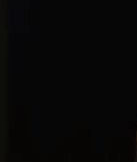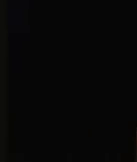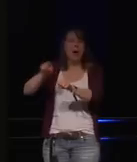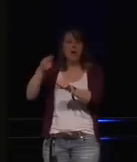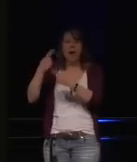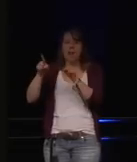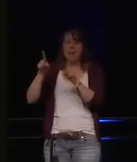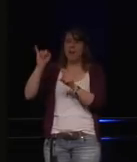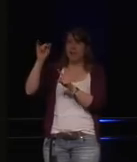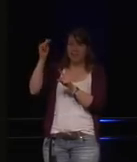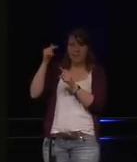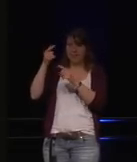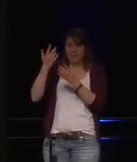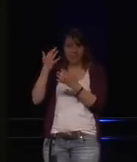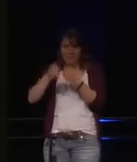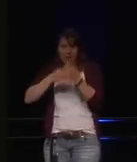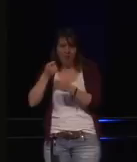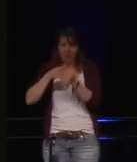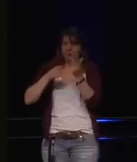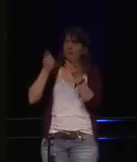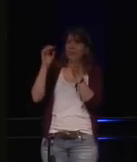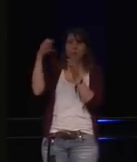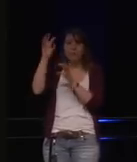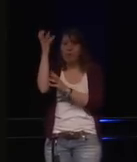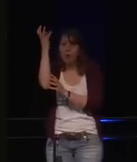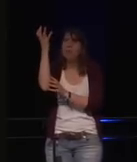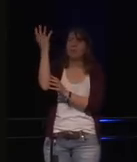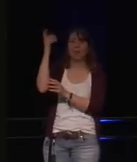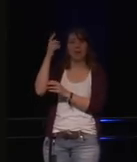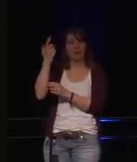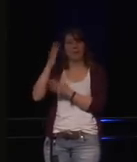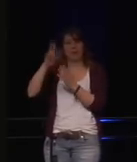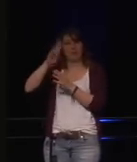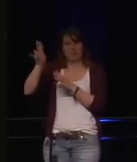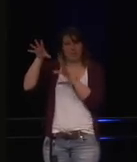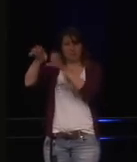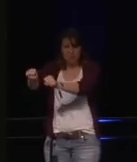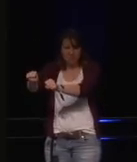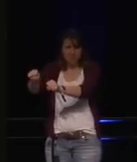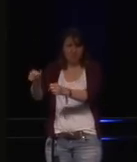Und insgesamt 5.000 IT-Devices.